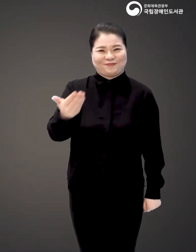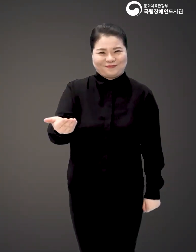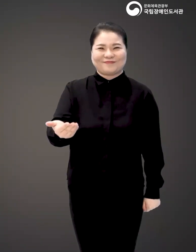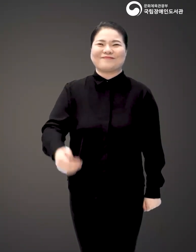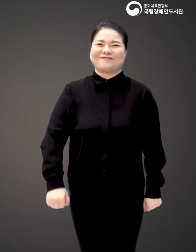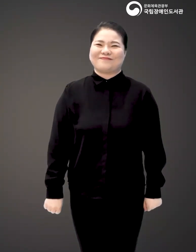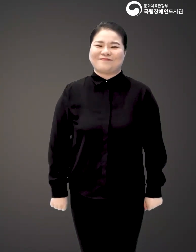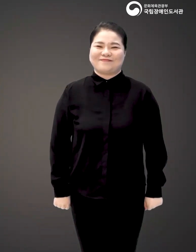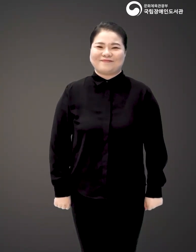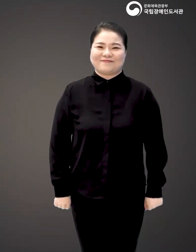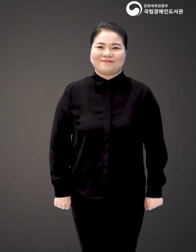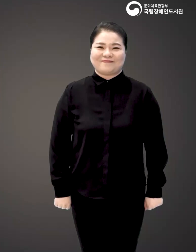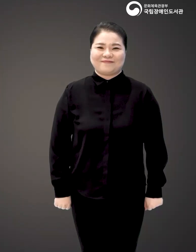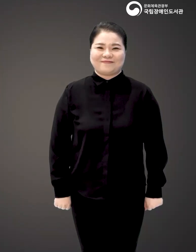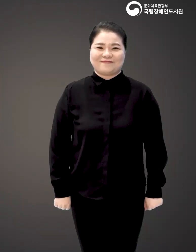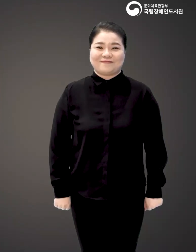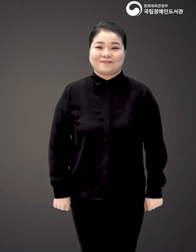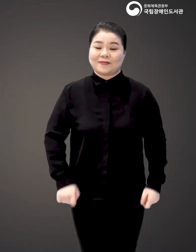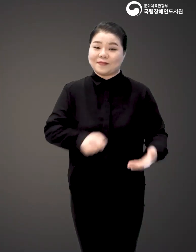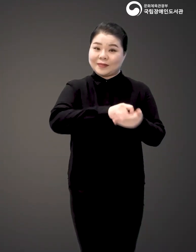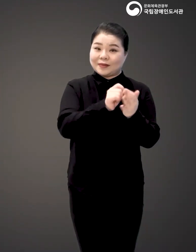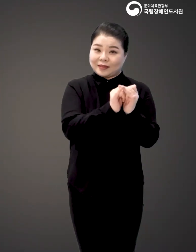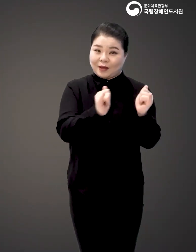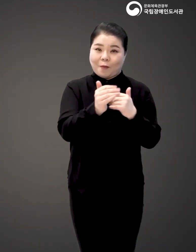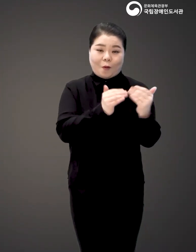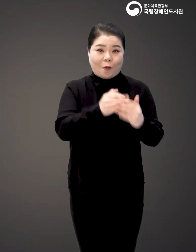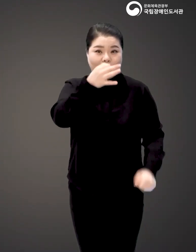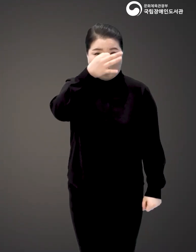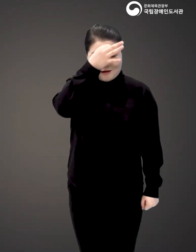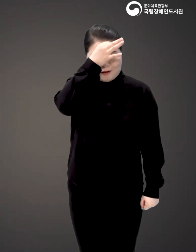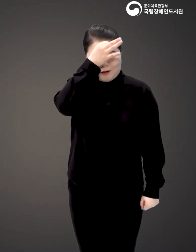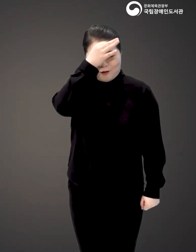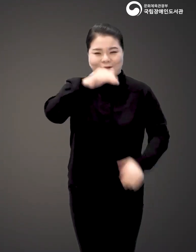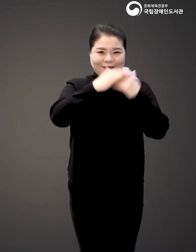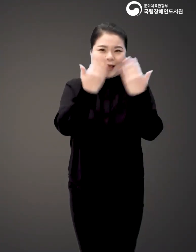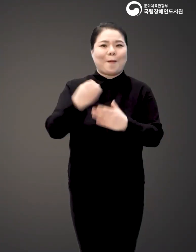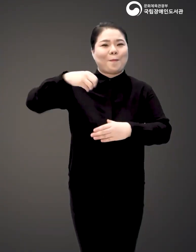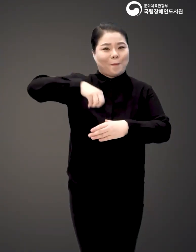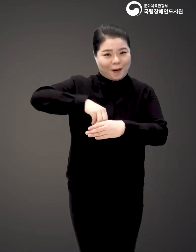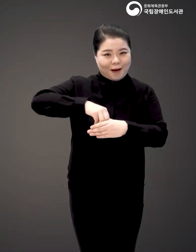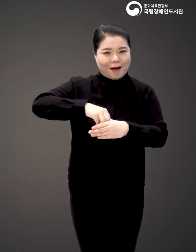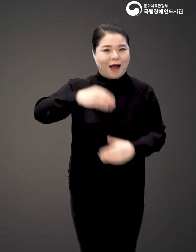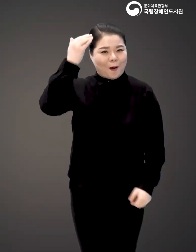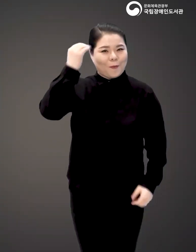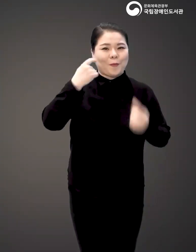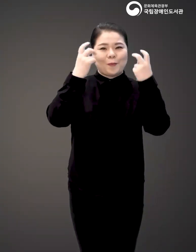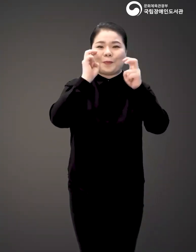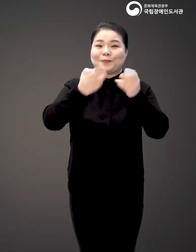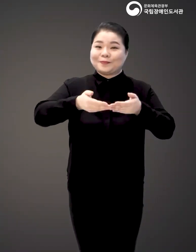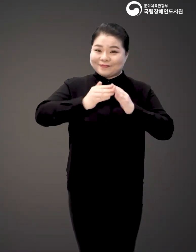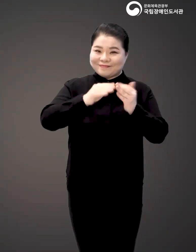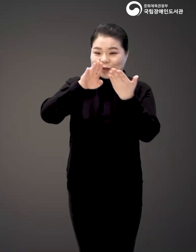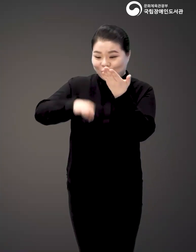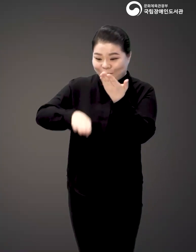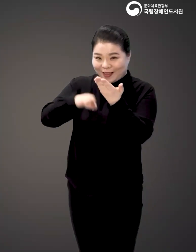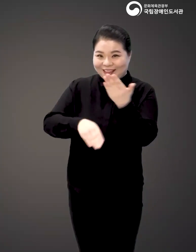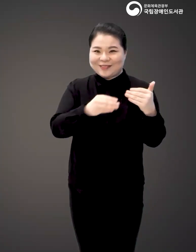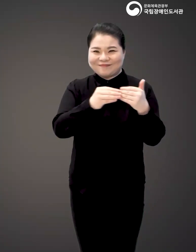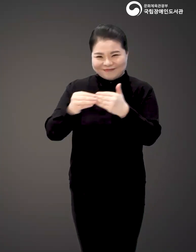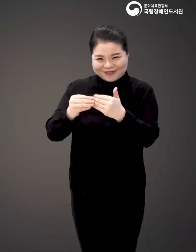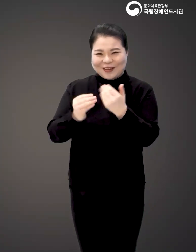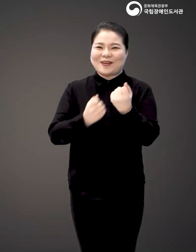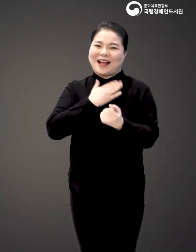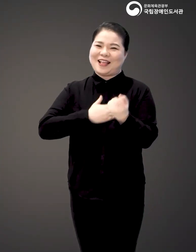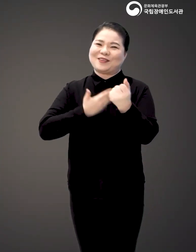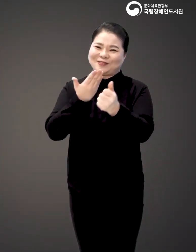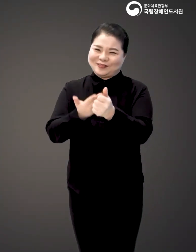도움과 정보를 제공하고 있는데요. 저자의 경험과 노하우를 가득 담아 한국 관광 스타트업을 이끌 차세대의 주자들에게